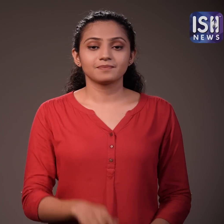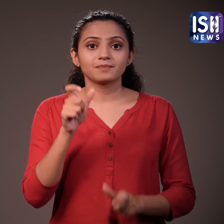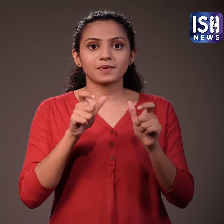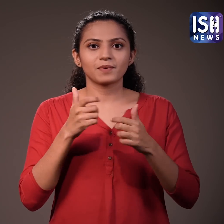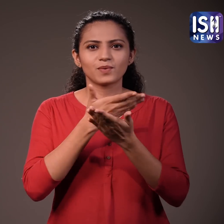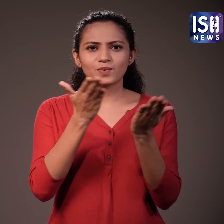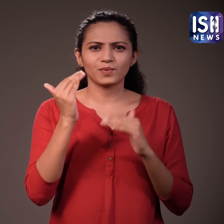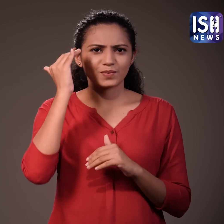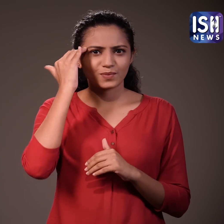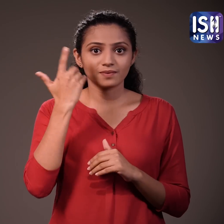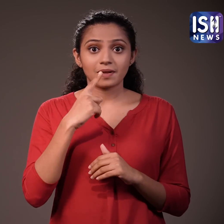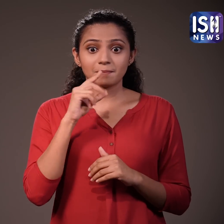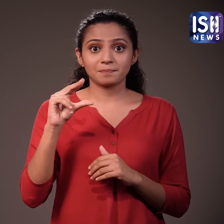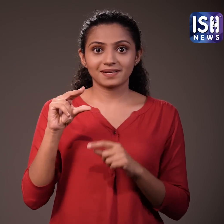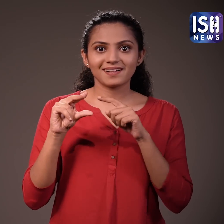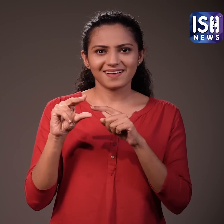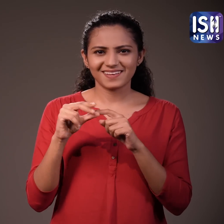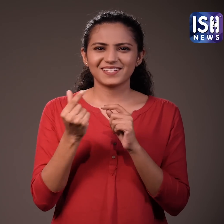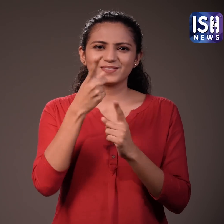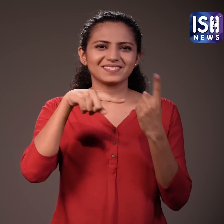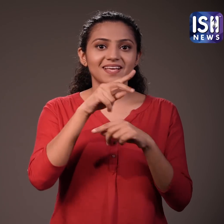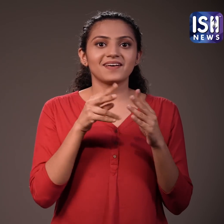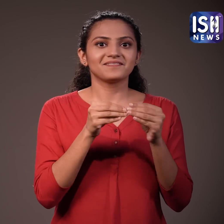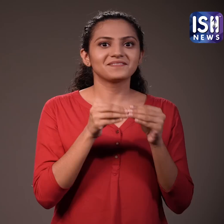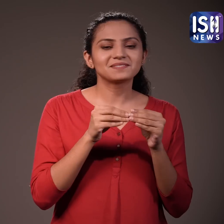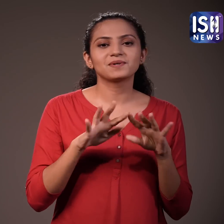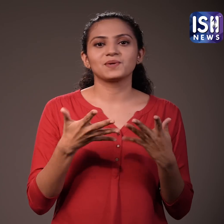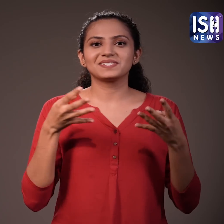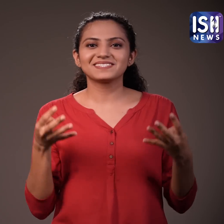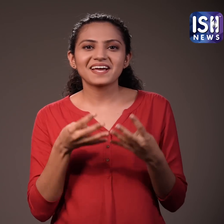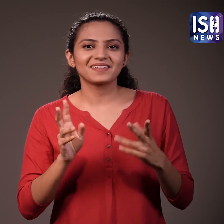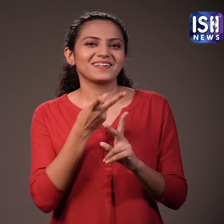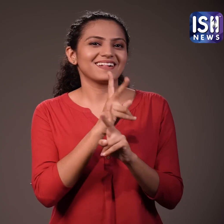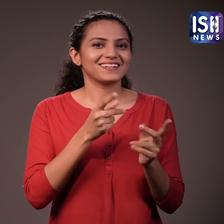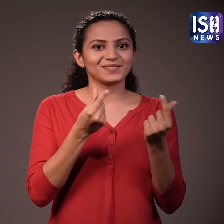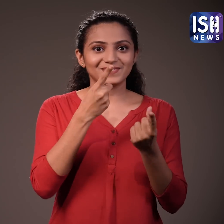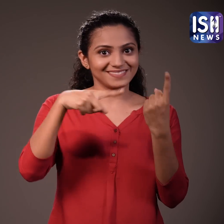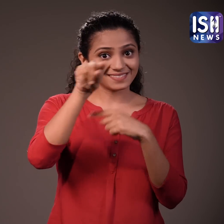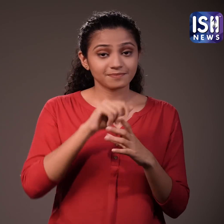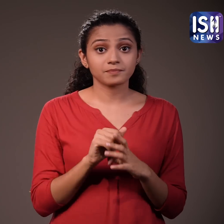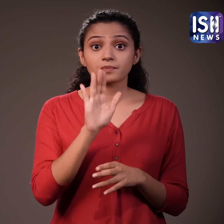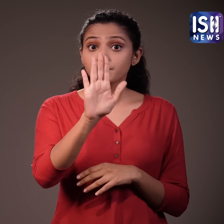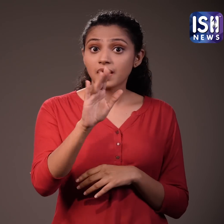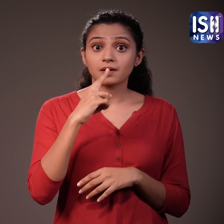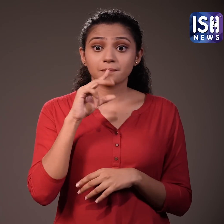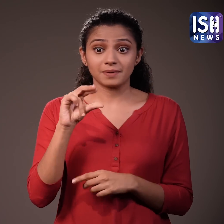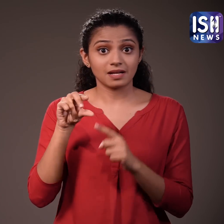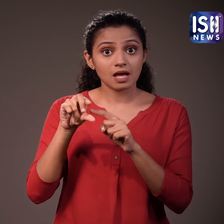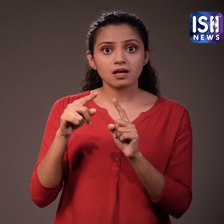ये तो आप सभी जानते है कि पनीर का इस्तमाल सबजी बनाने के साथ सलाद में भी किया जाता है टोफू पनीर के समान